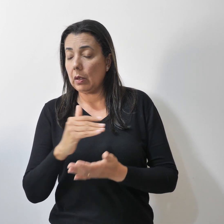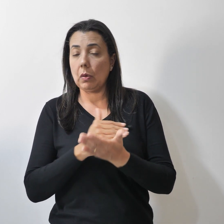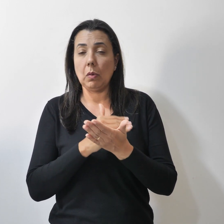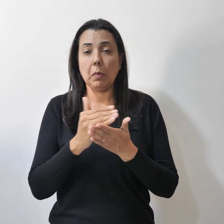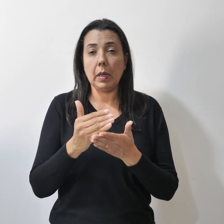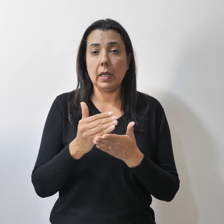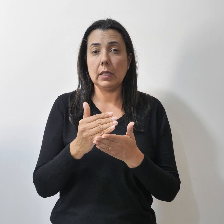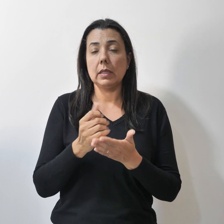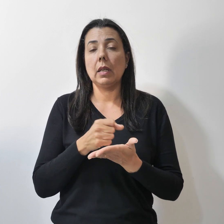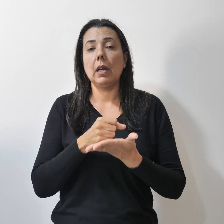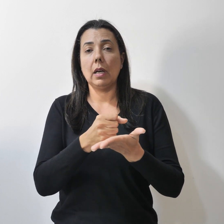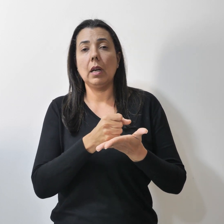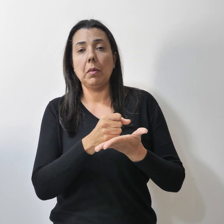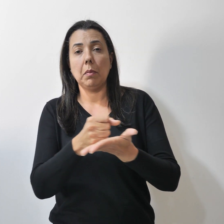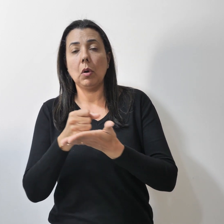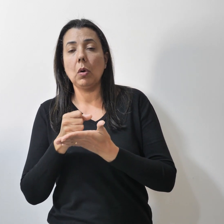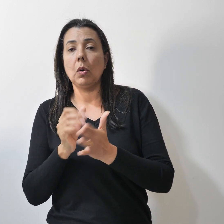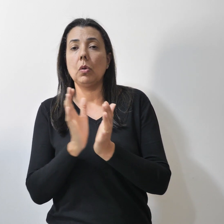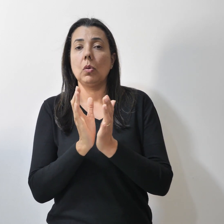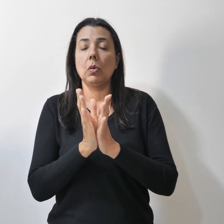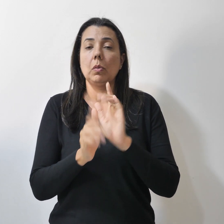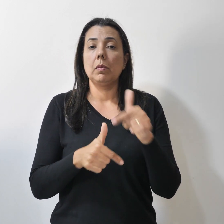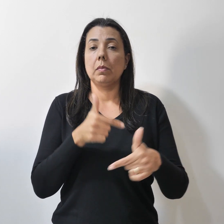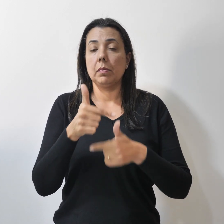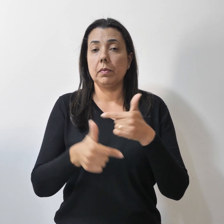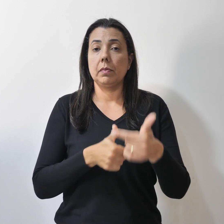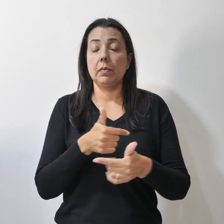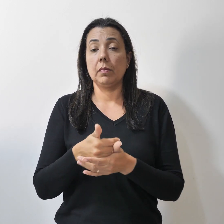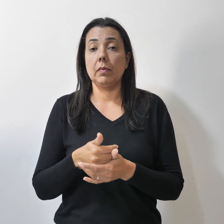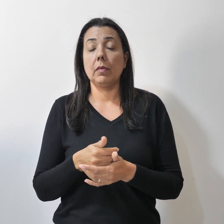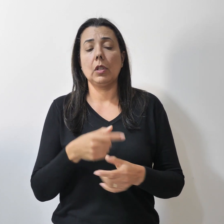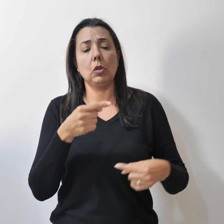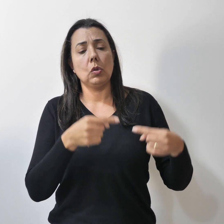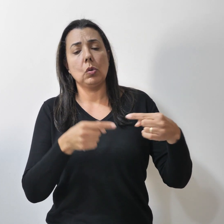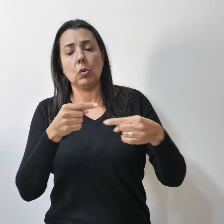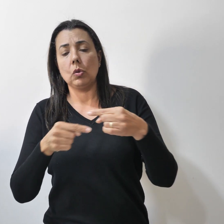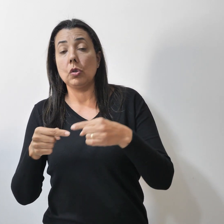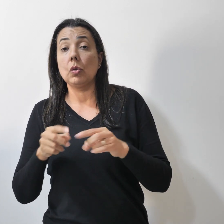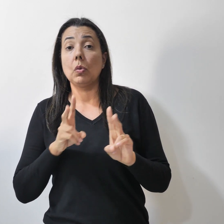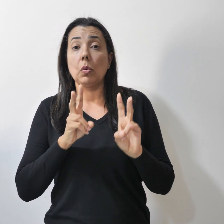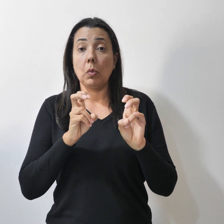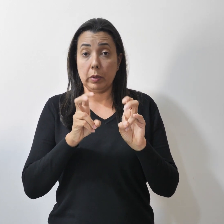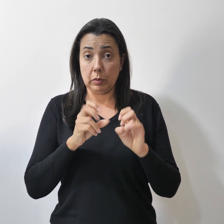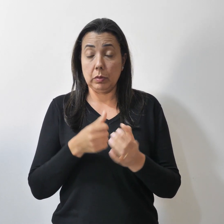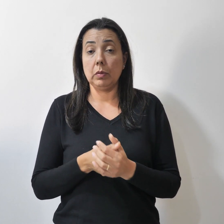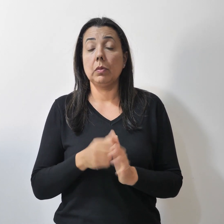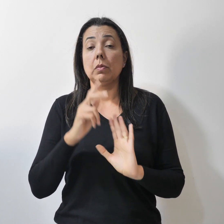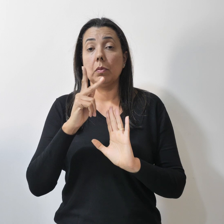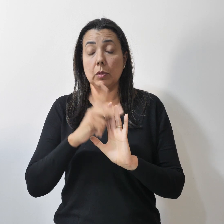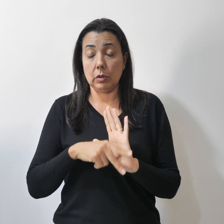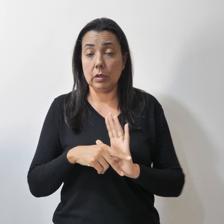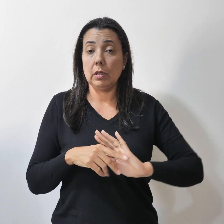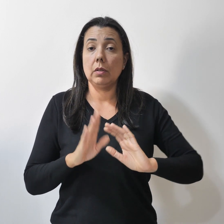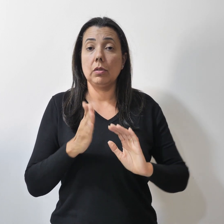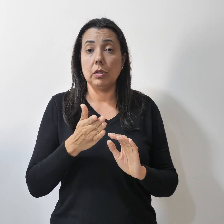contribuições de um grupo de trabalho que discutiu a temática o projeto foi construído